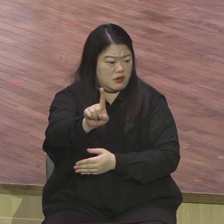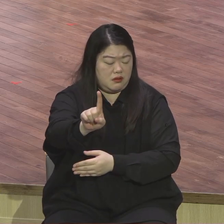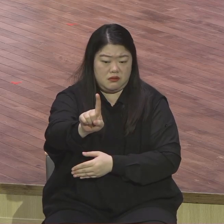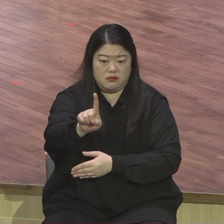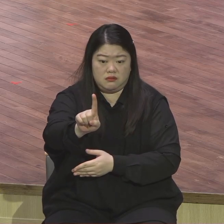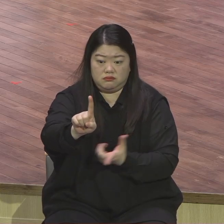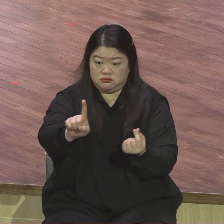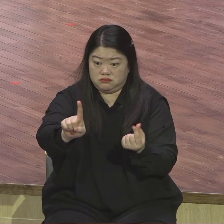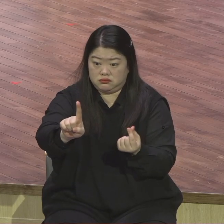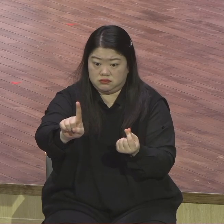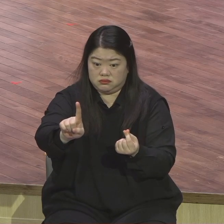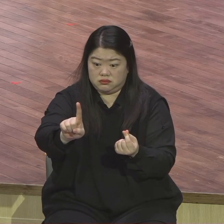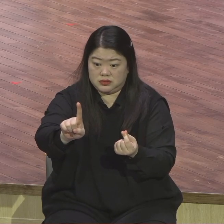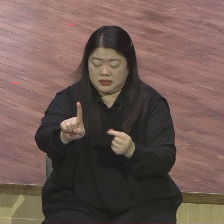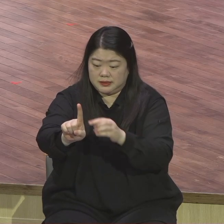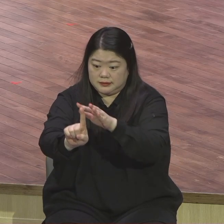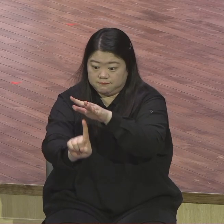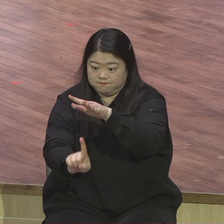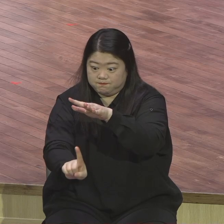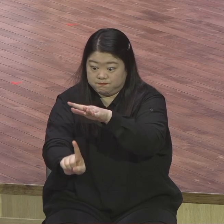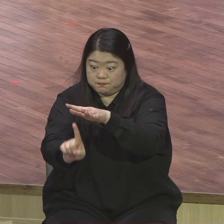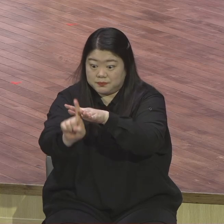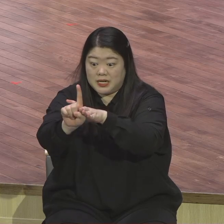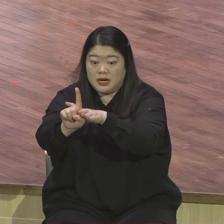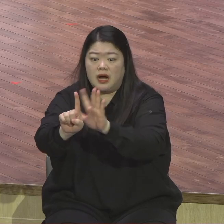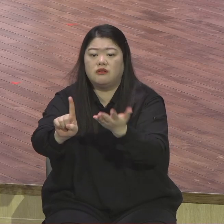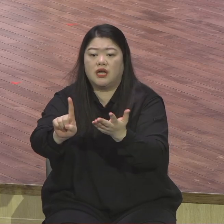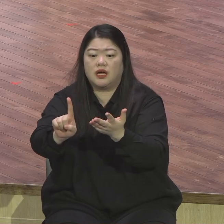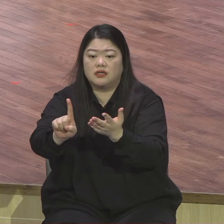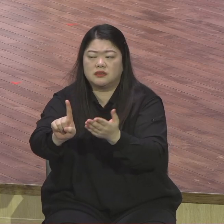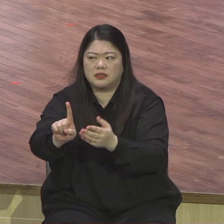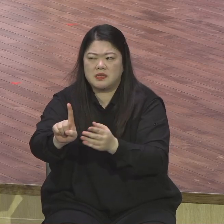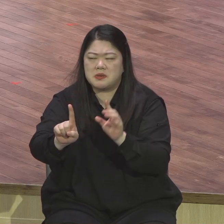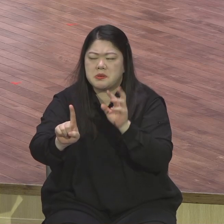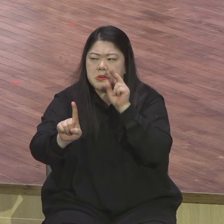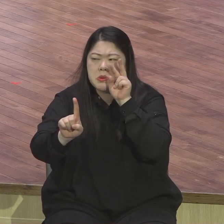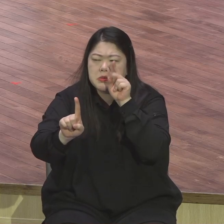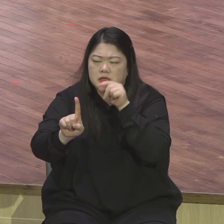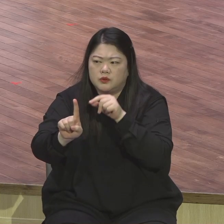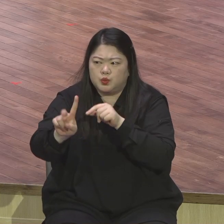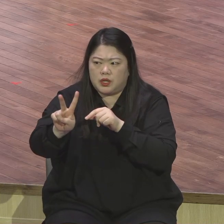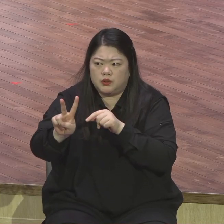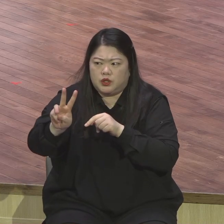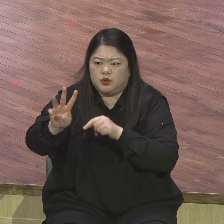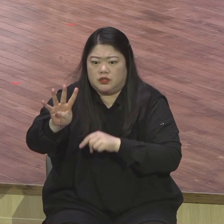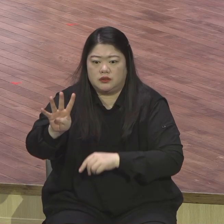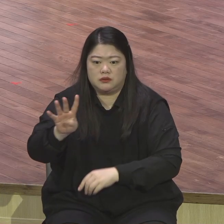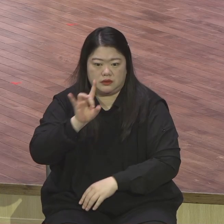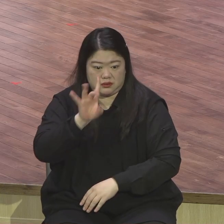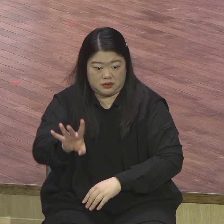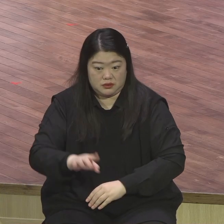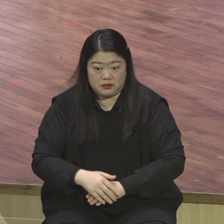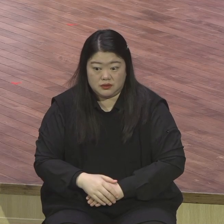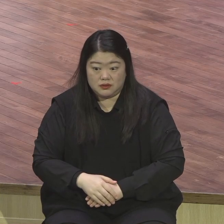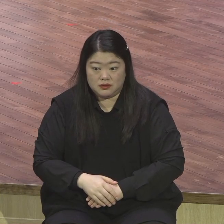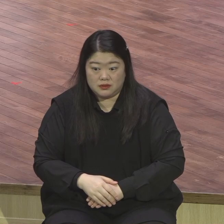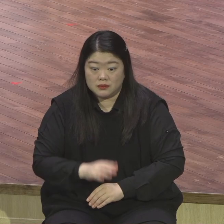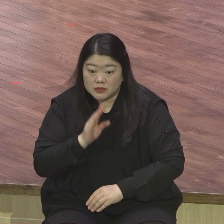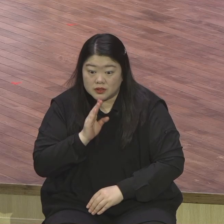율승의 복음이다 율 다른 데는 없어요 율승의 복음 다른 이로서는 구원을 받을 수가 없다니